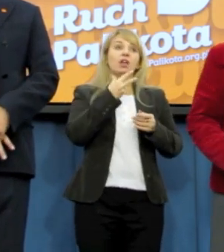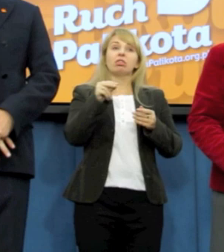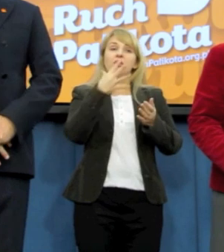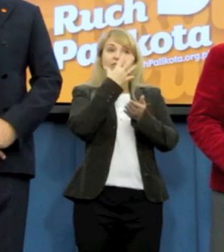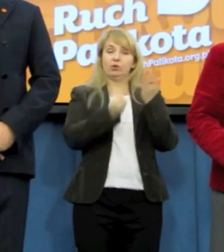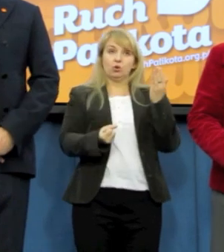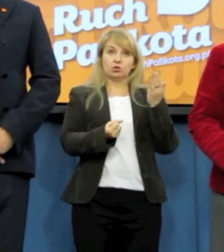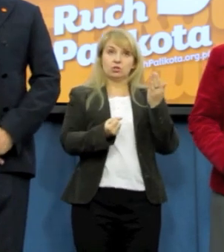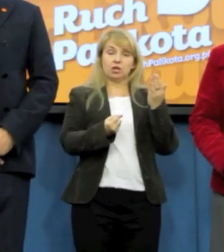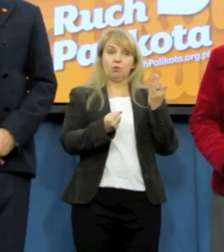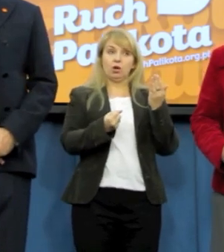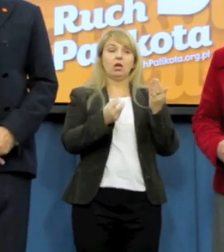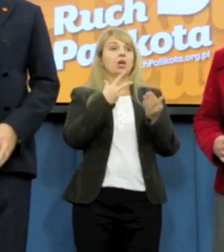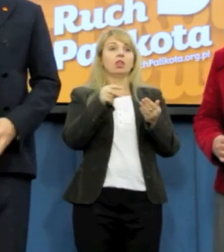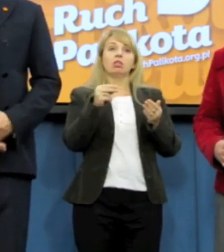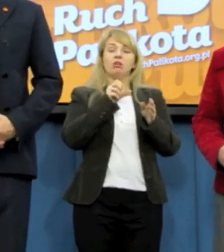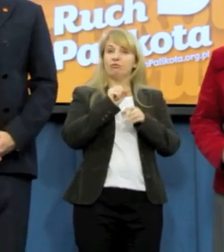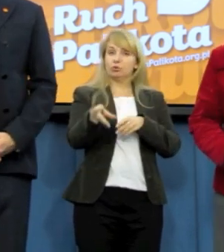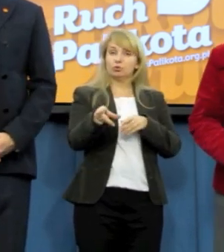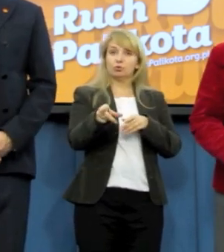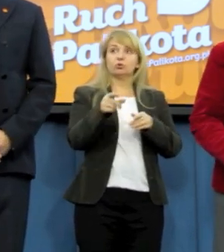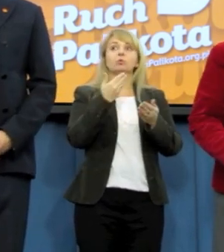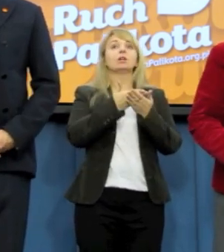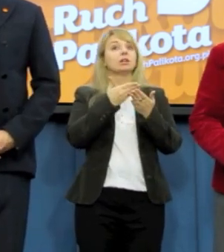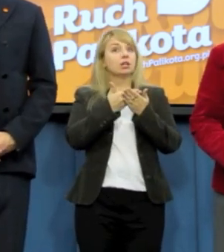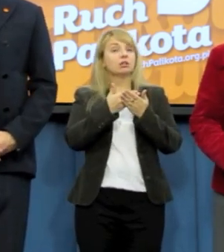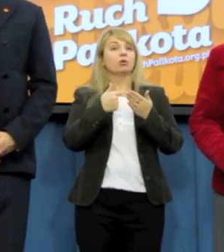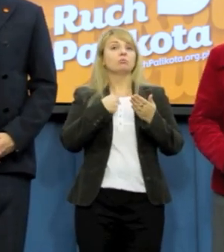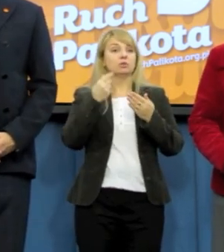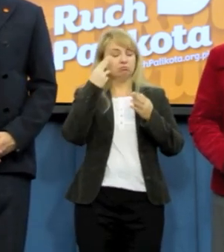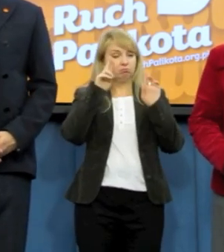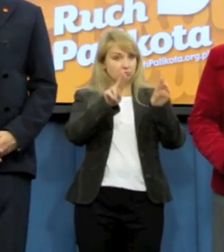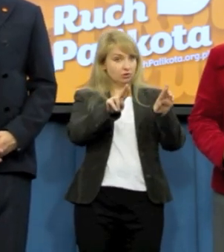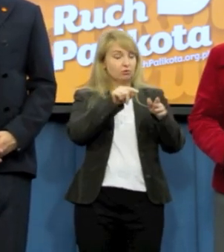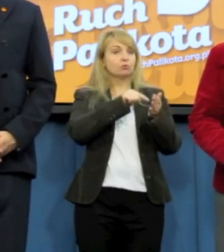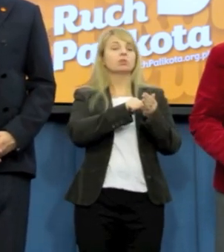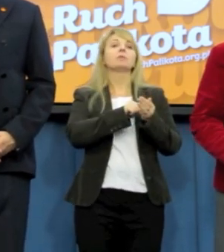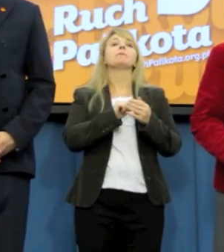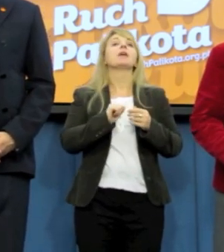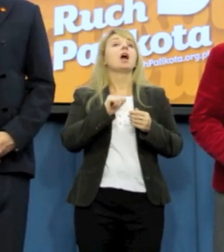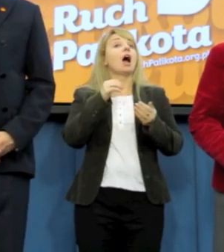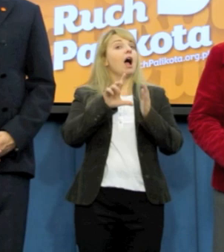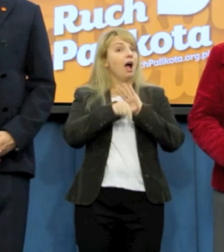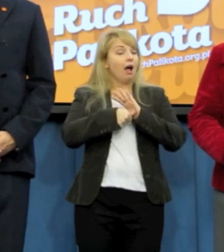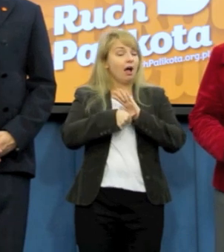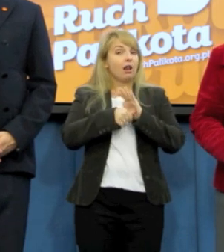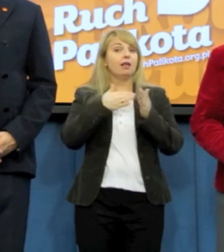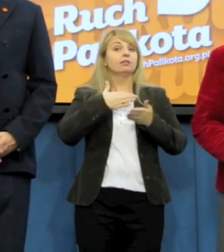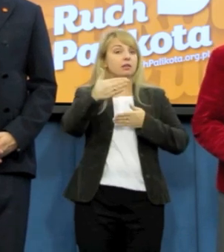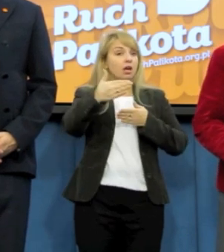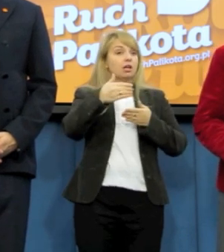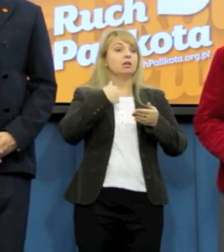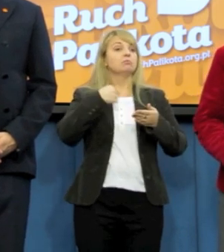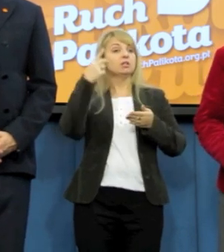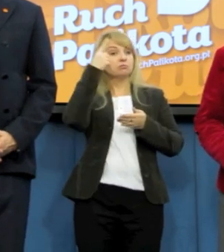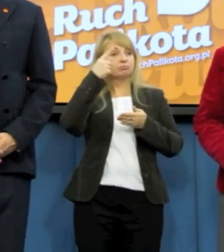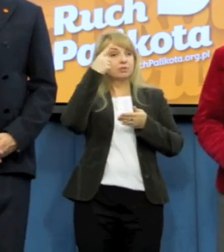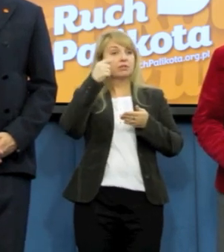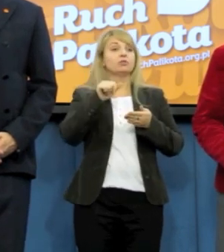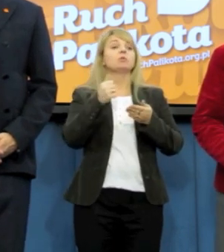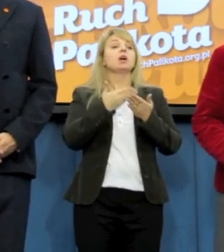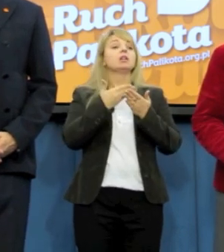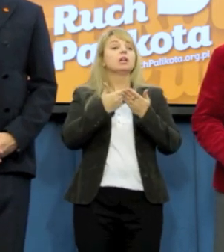i za to jesteśmy jej wdzięczni, bo mam nadzieję one niebawem będą procedowane. Tym niemniej to nas bardzo